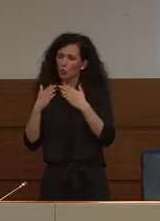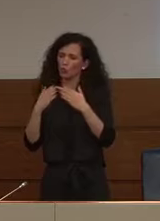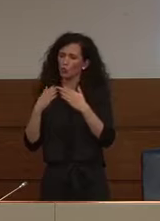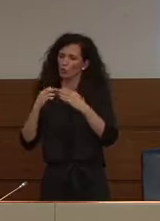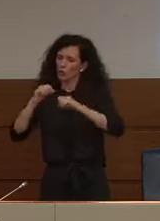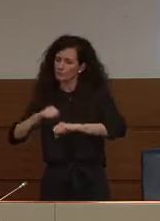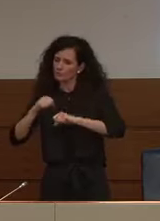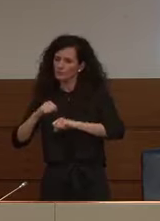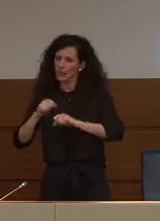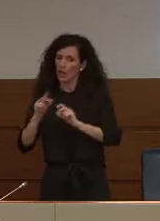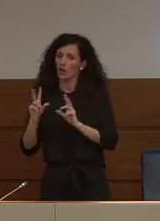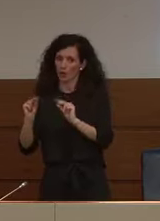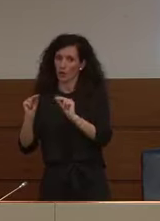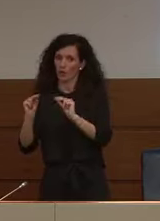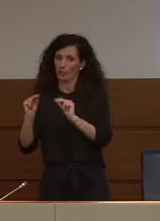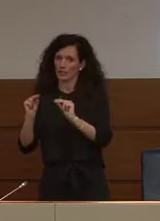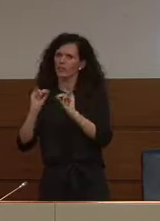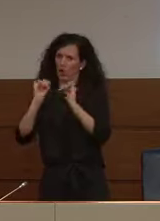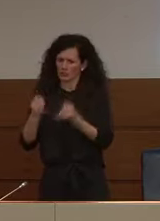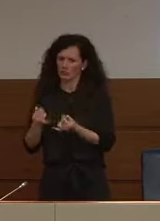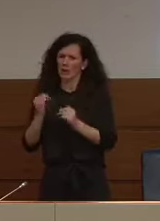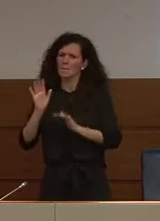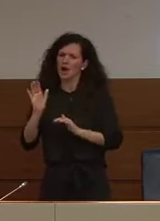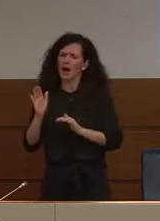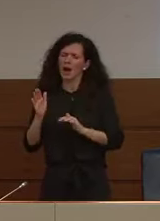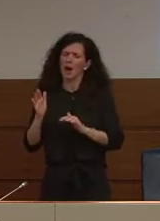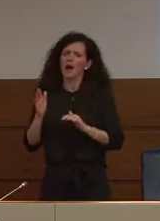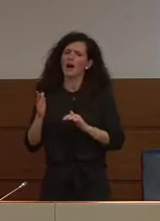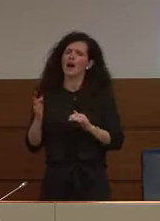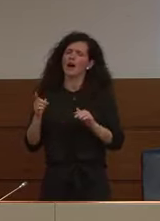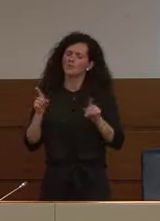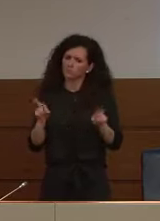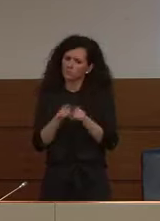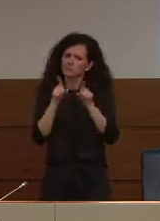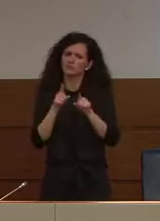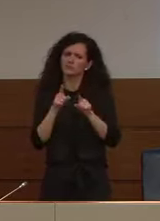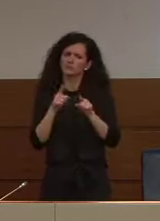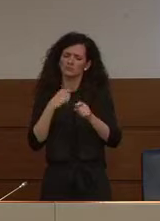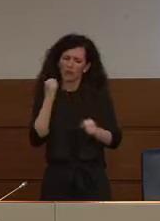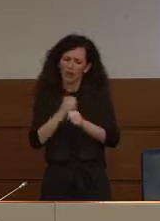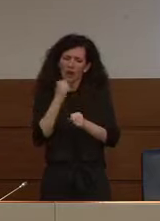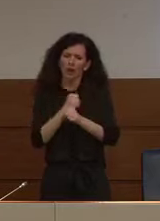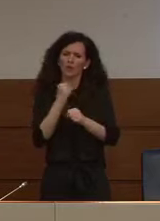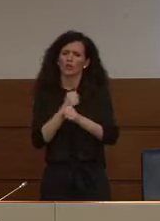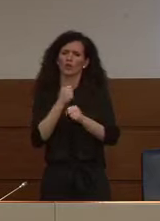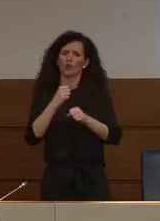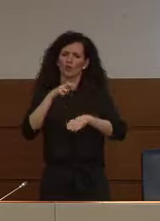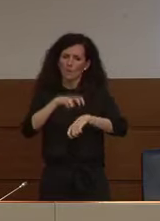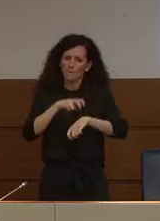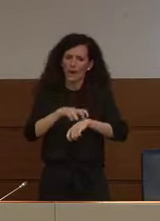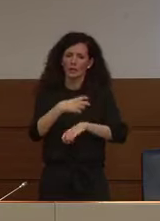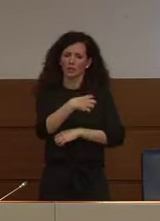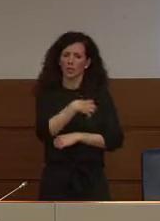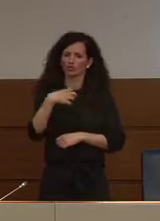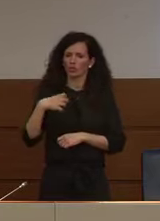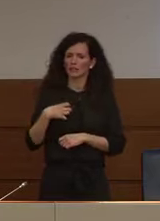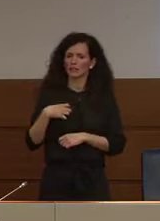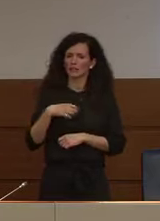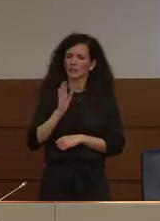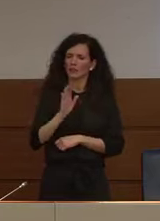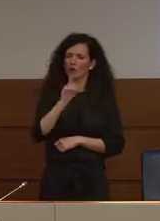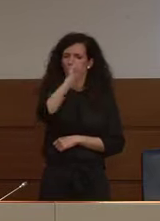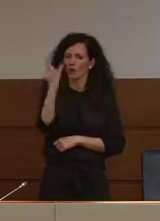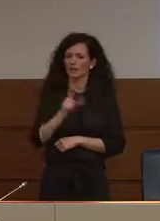adottare un metodo di lavoro degno della grande tradizione medico-scientifica di questo Paese